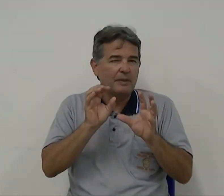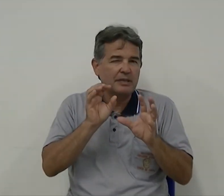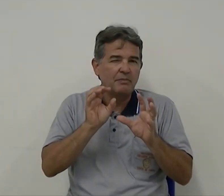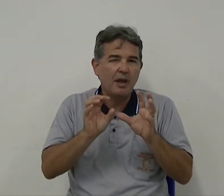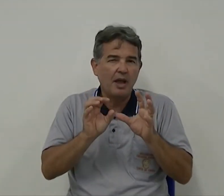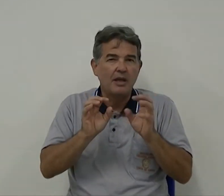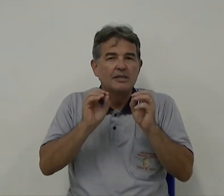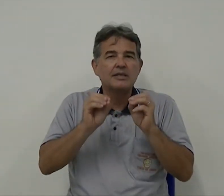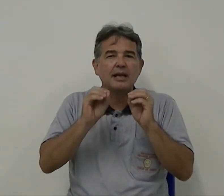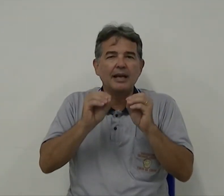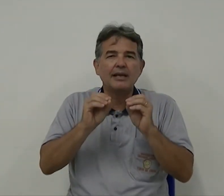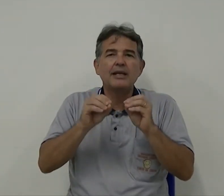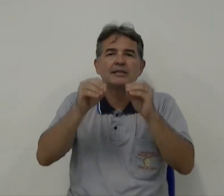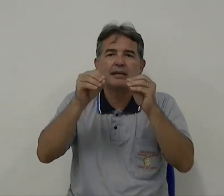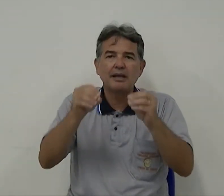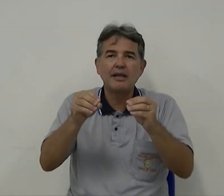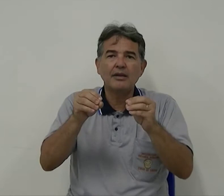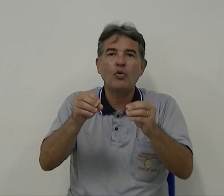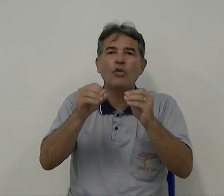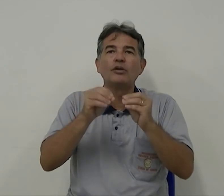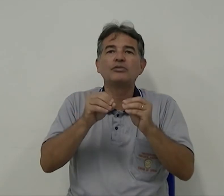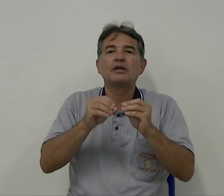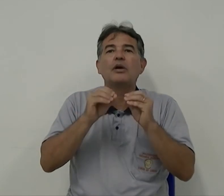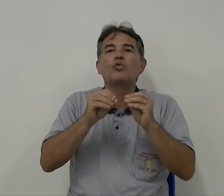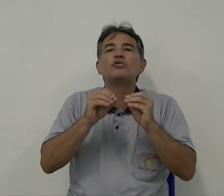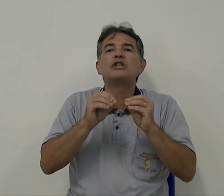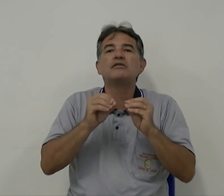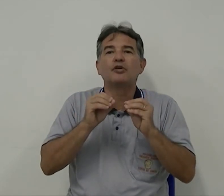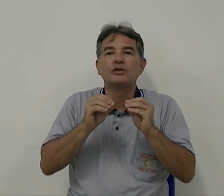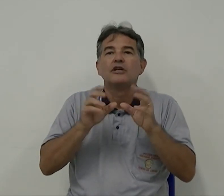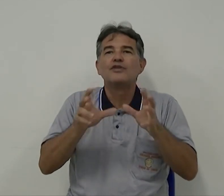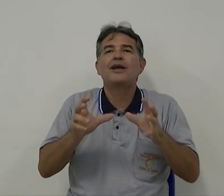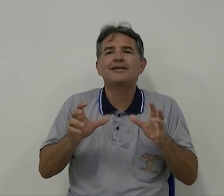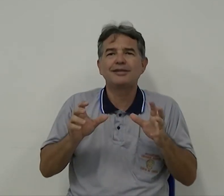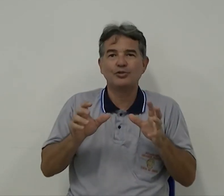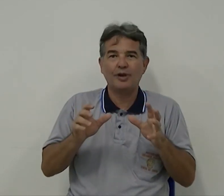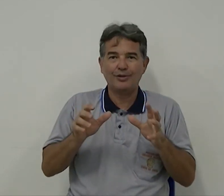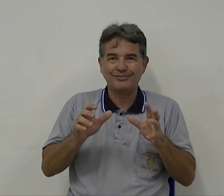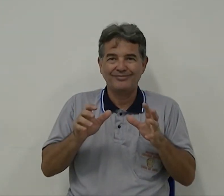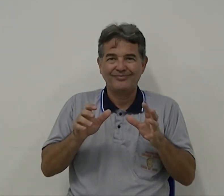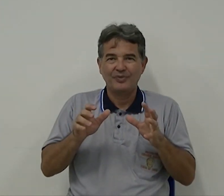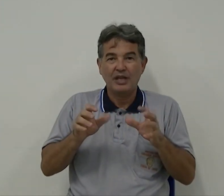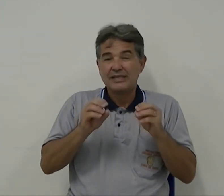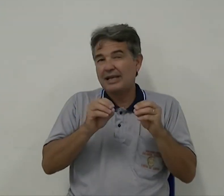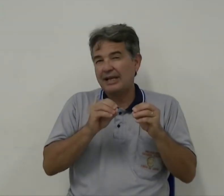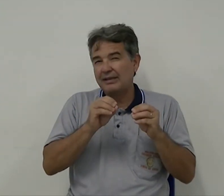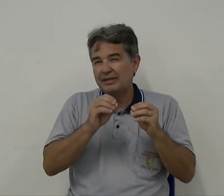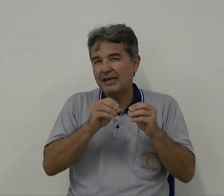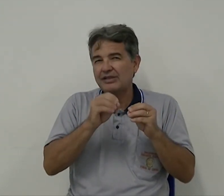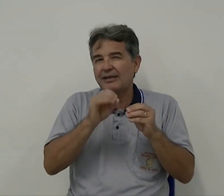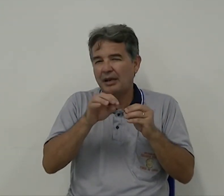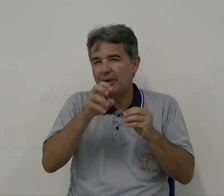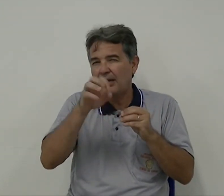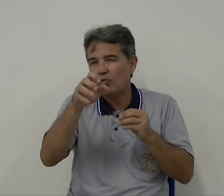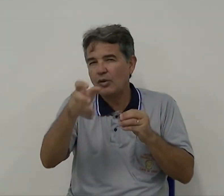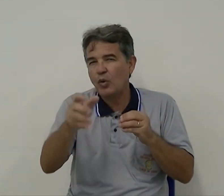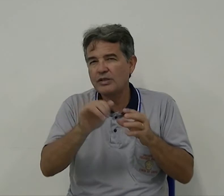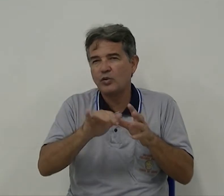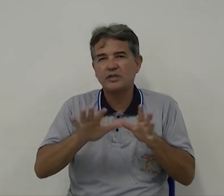perceber se aquela criança tem ou não tem algum nível de residual. Se ela já trabalha alguma coisa com